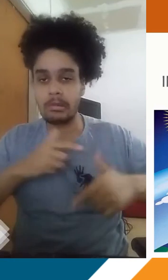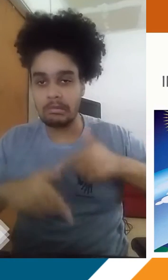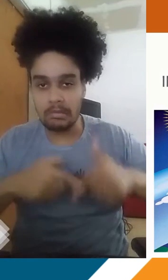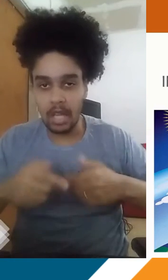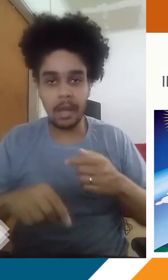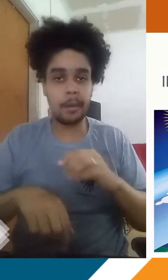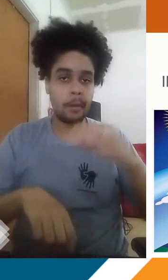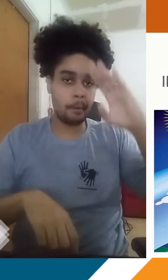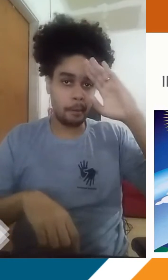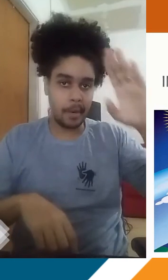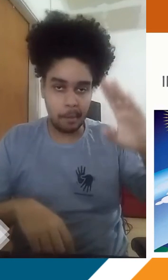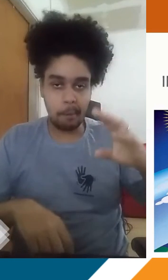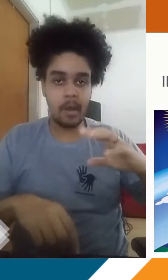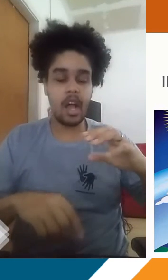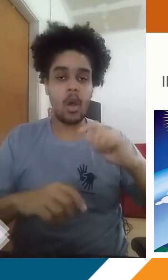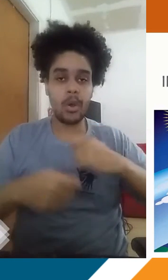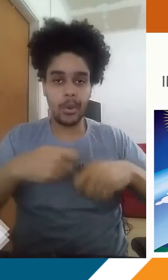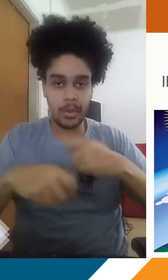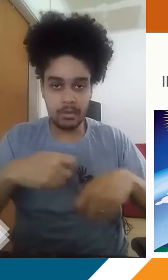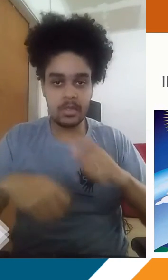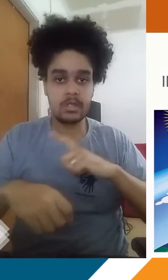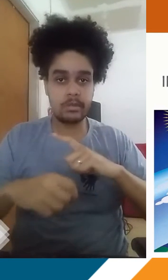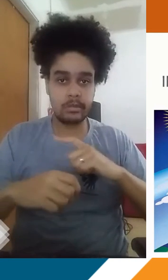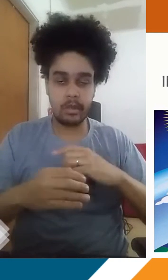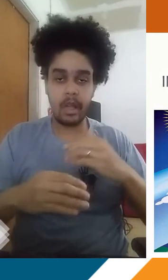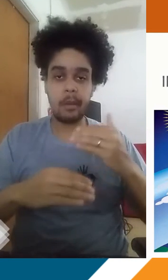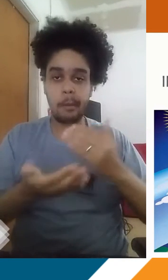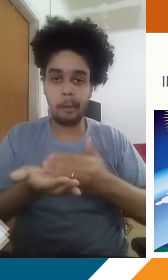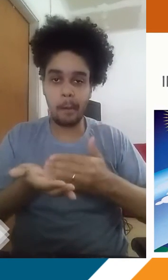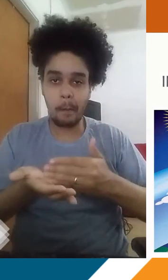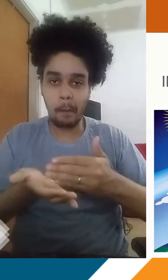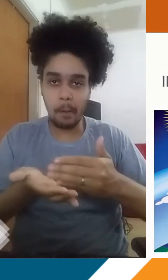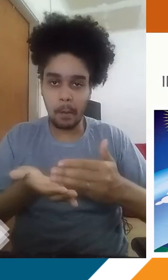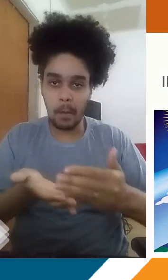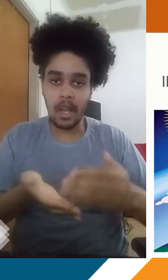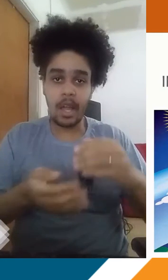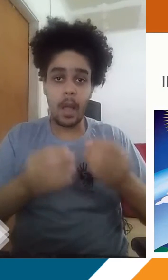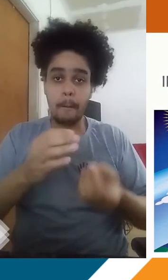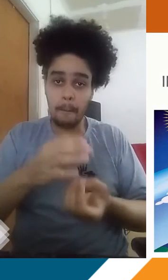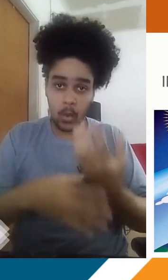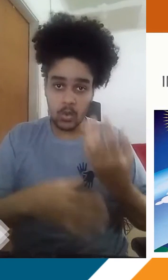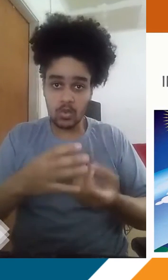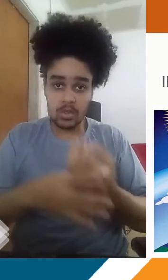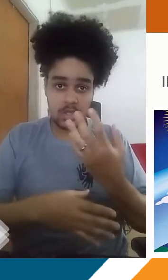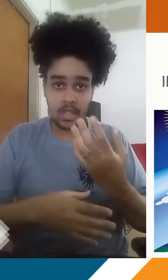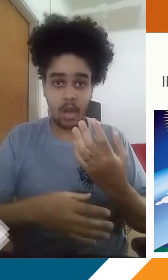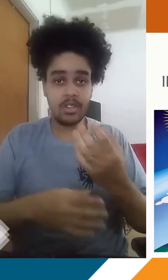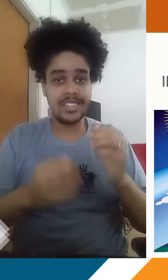principalmente atividades econômicas, que tem aí nos seus processos a tendência de produção de resíduos, produção